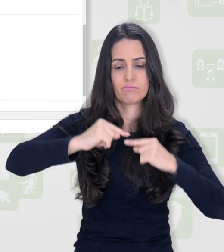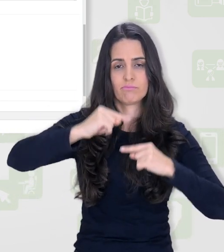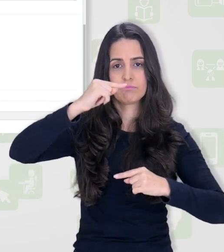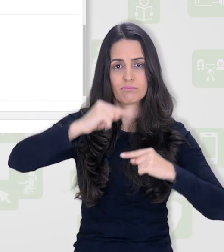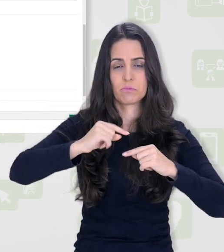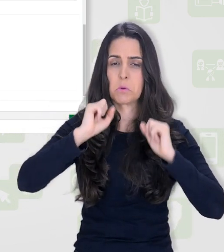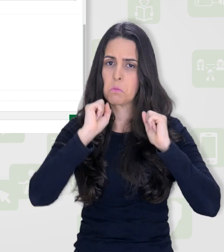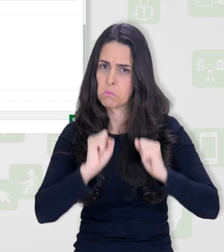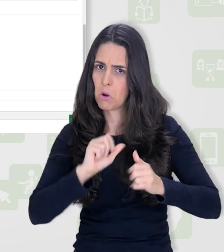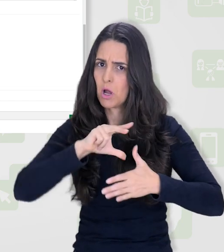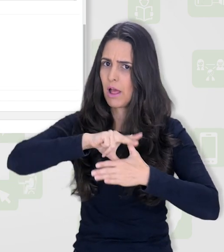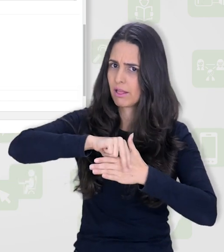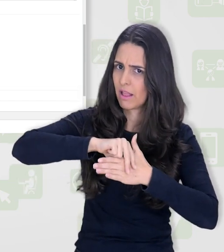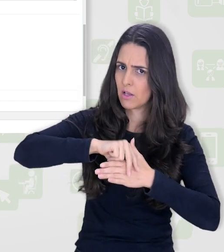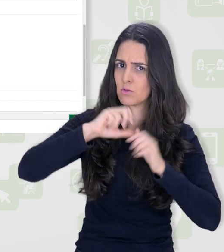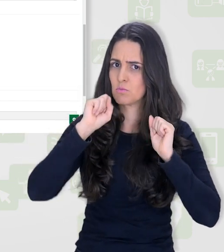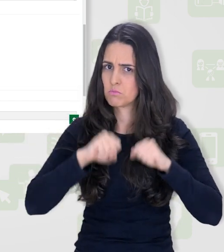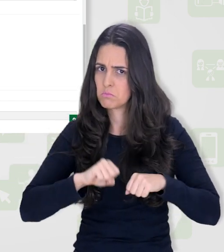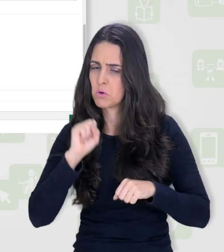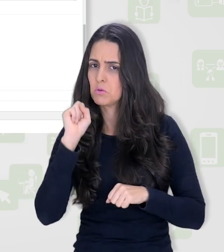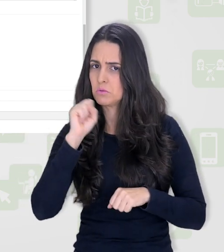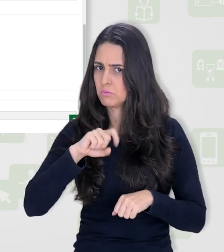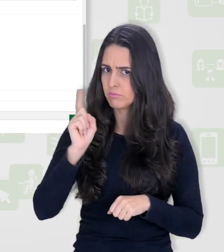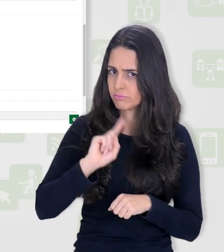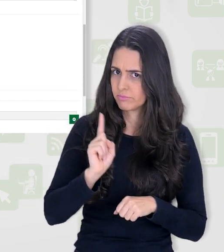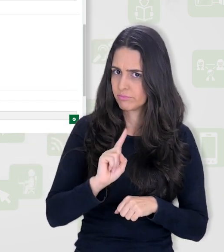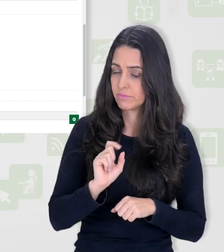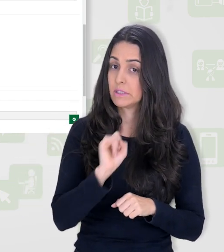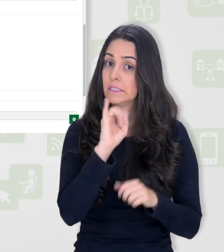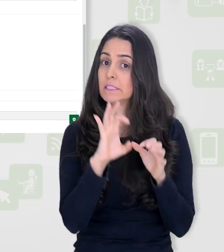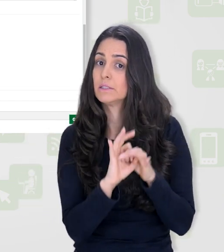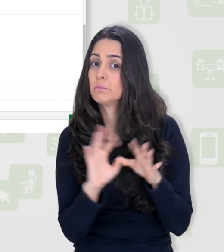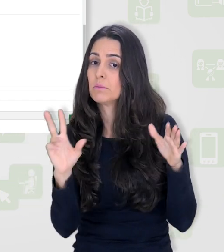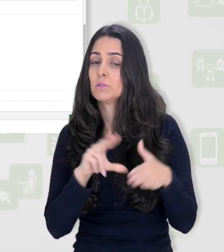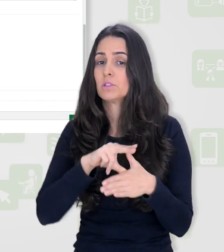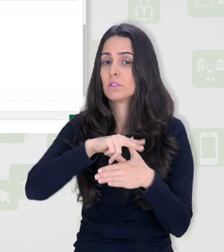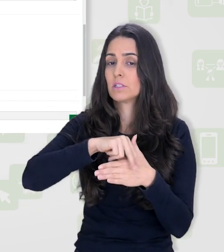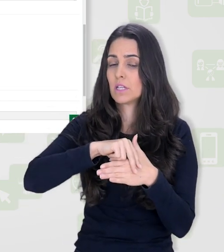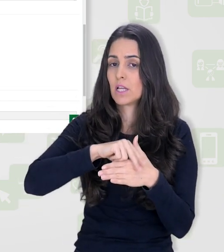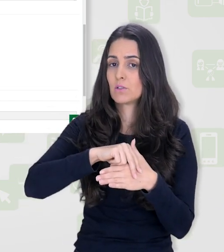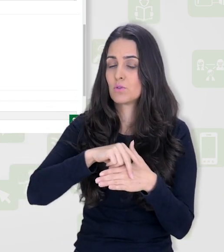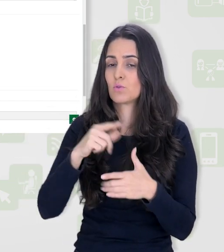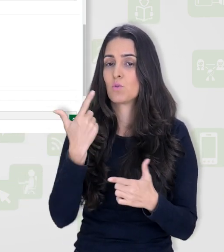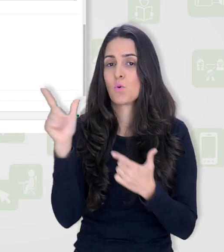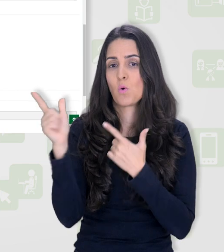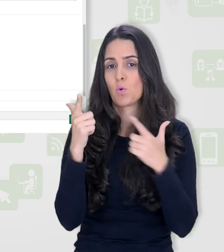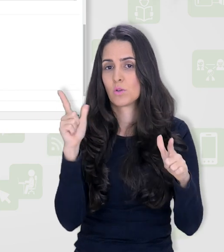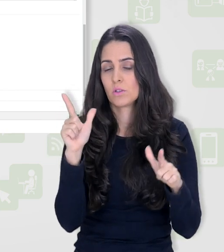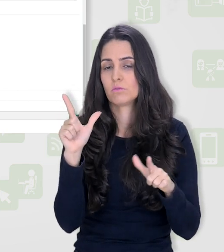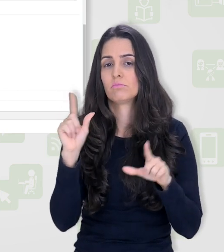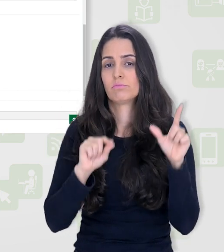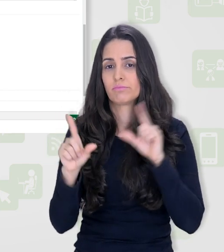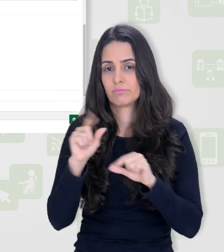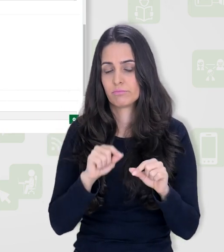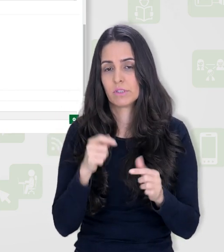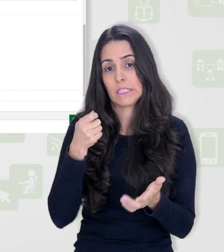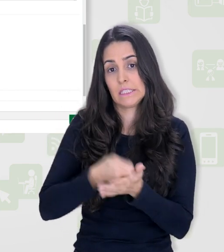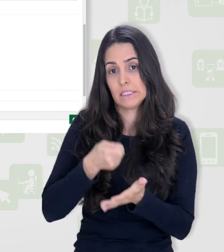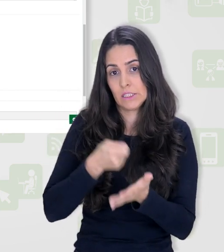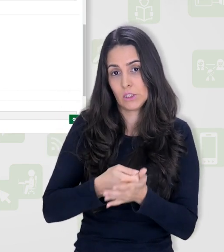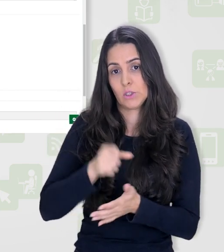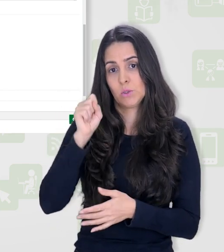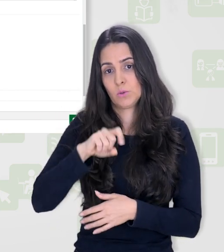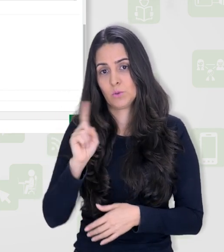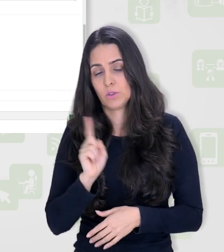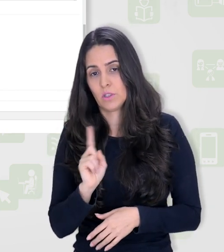se permite anexos ou não. Então, em caso de permitir anexos, vai abrir essas outras opções, se eles